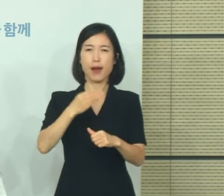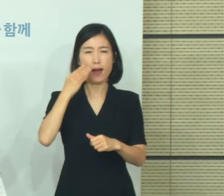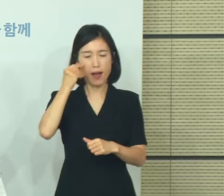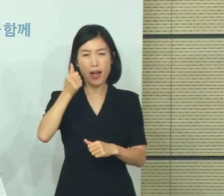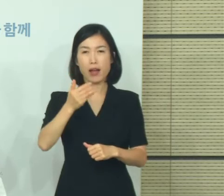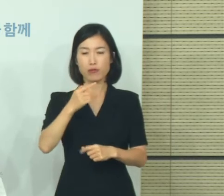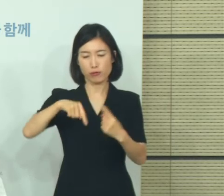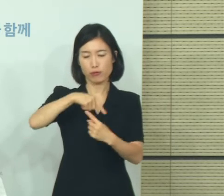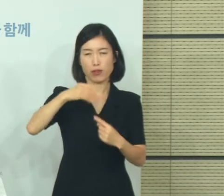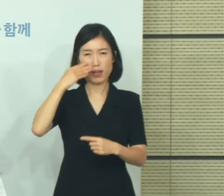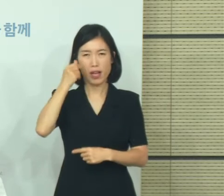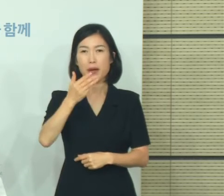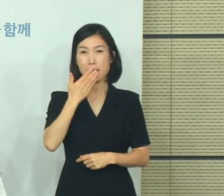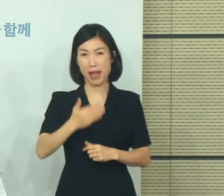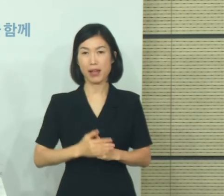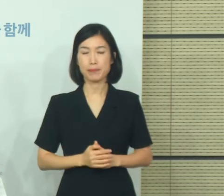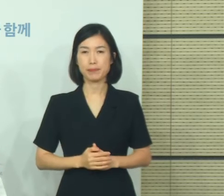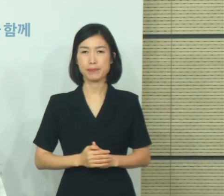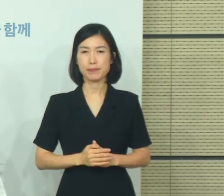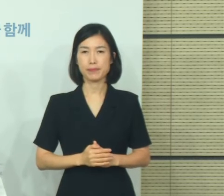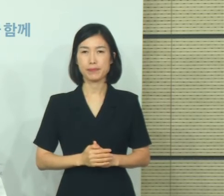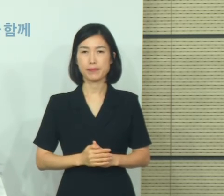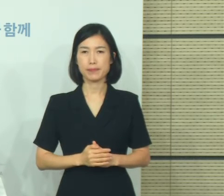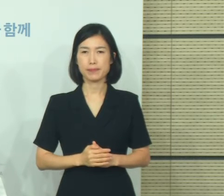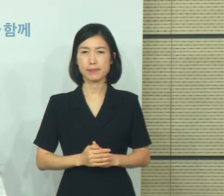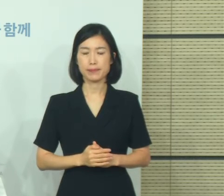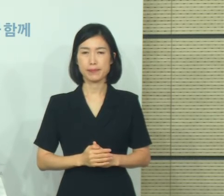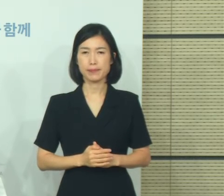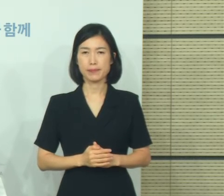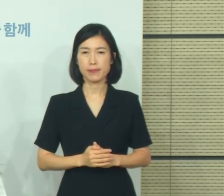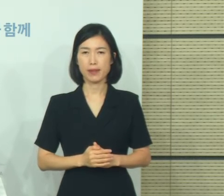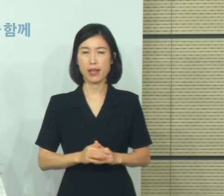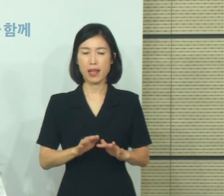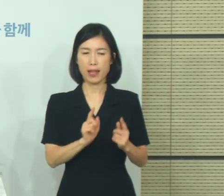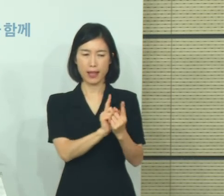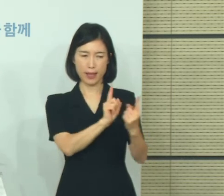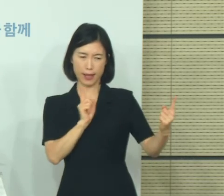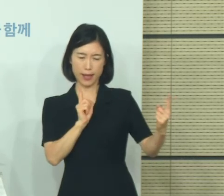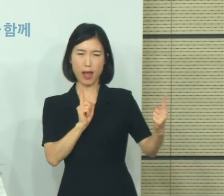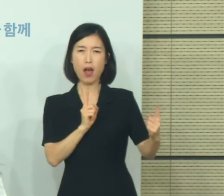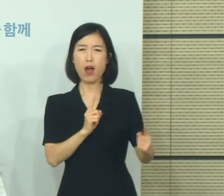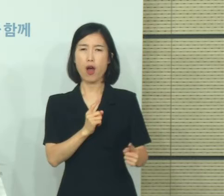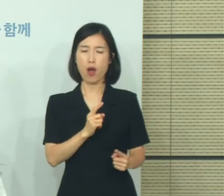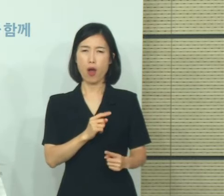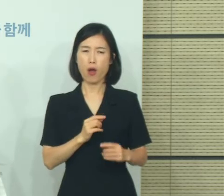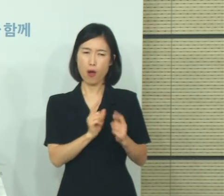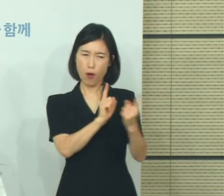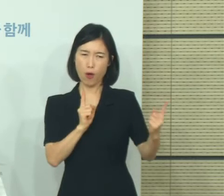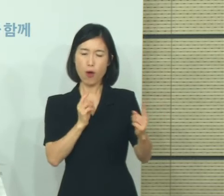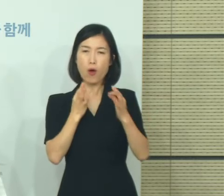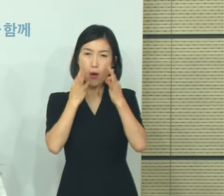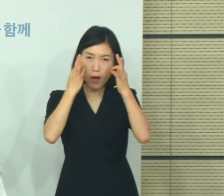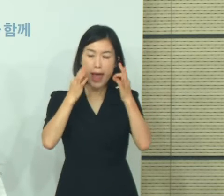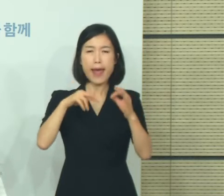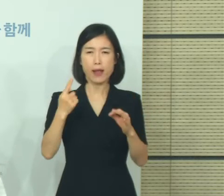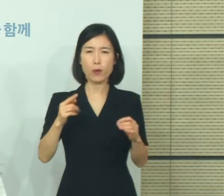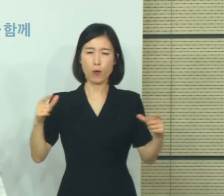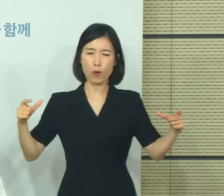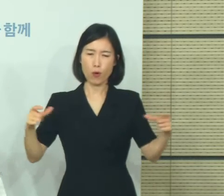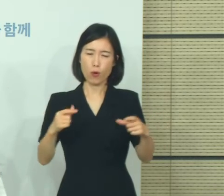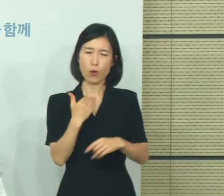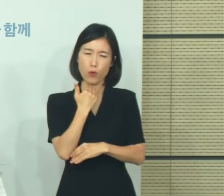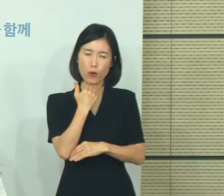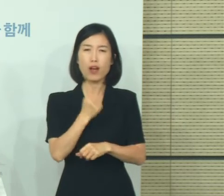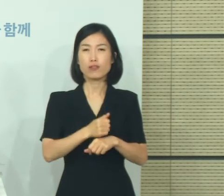그리두기를 하더라도 일시적인 정체와 증가가 있을 수 있으므로 인내심을 가지고 이번 주말까지는